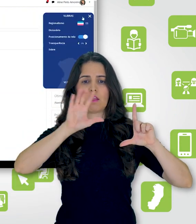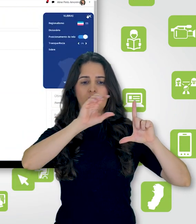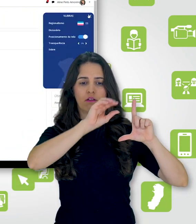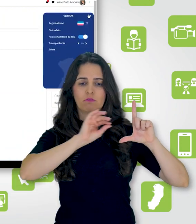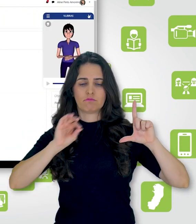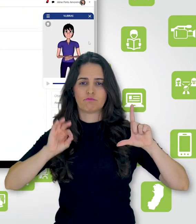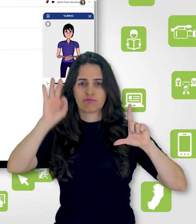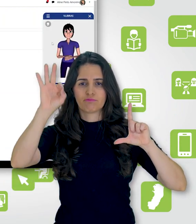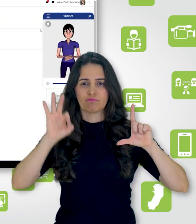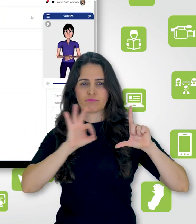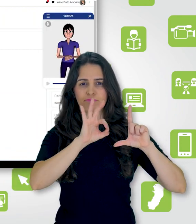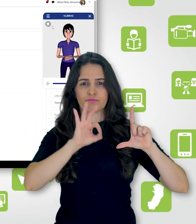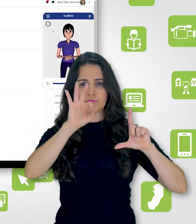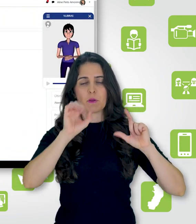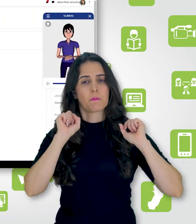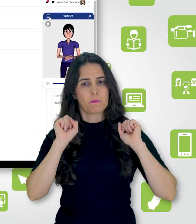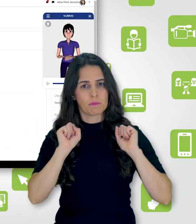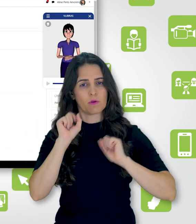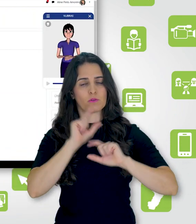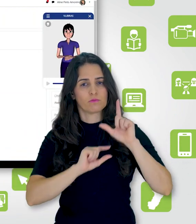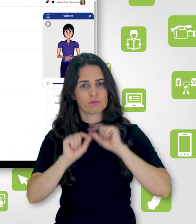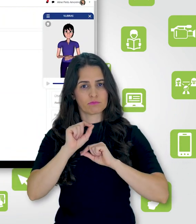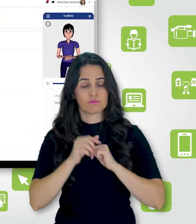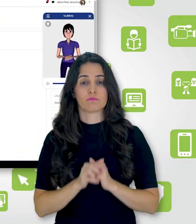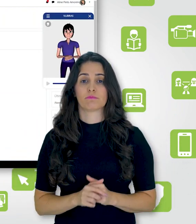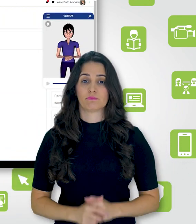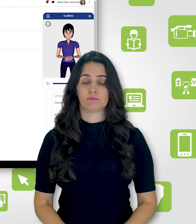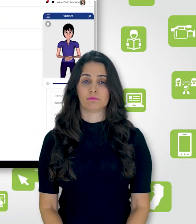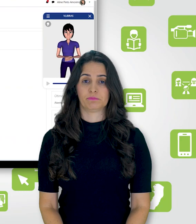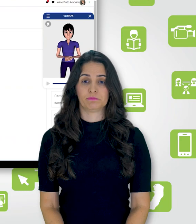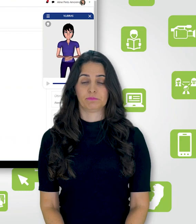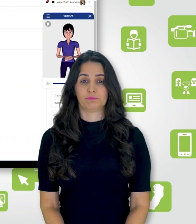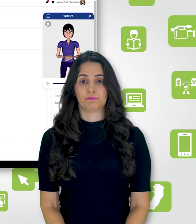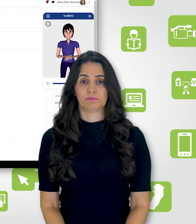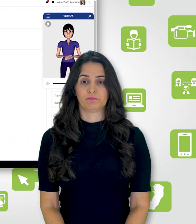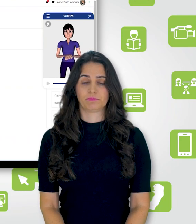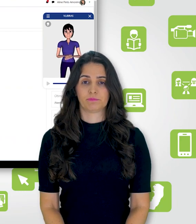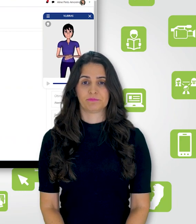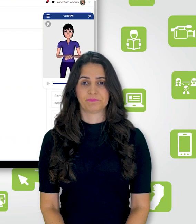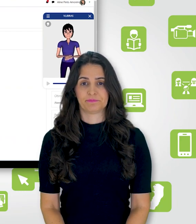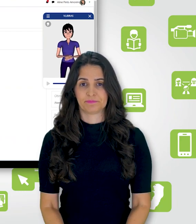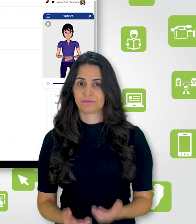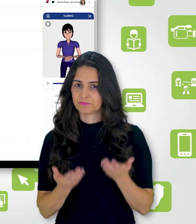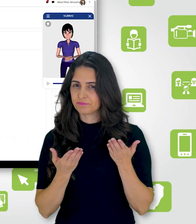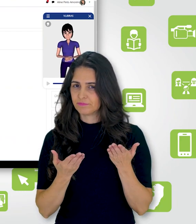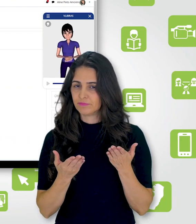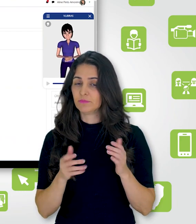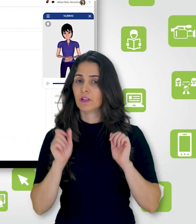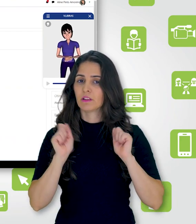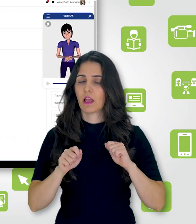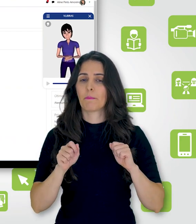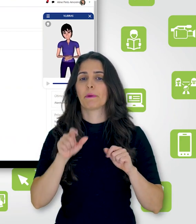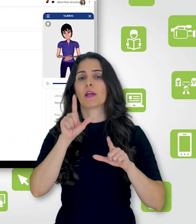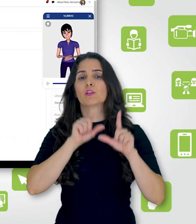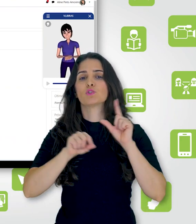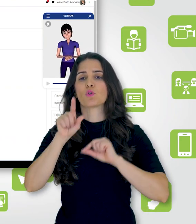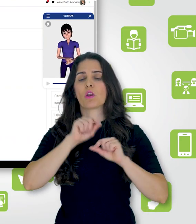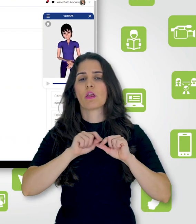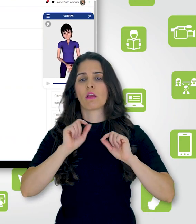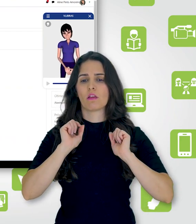E voltando aqui, nós podemos também escolher a velocidade da tradução. Então, vamos começar